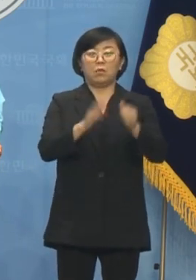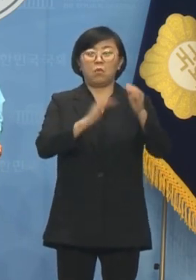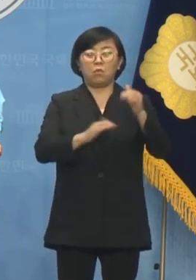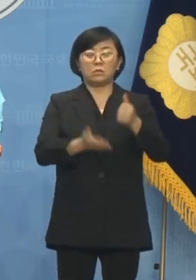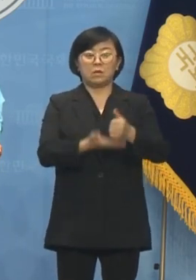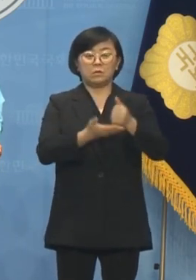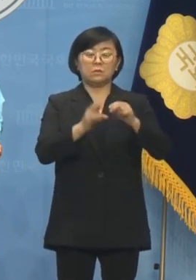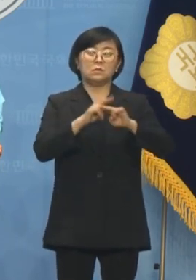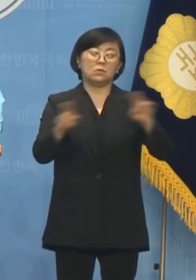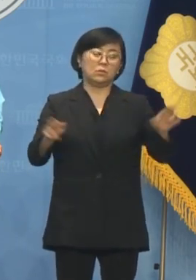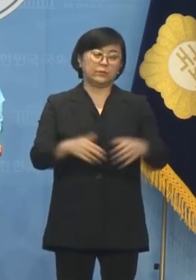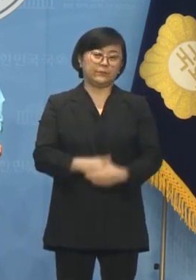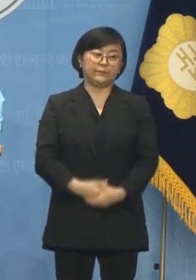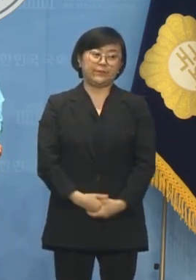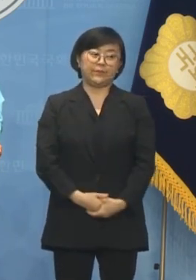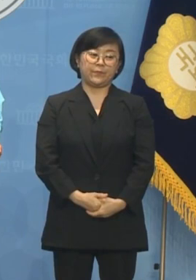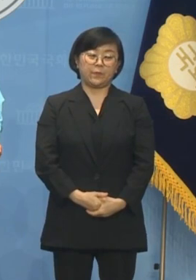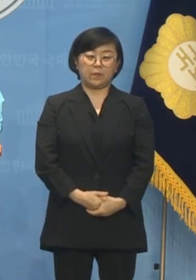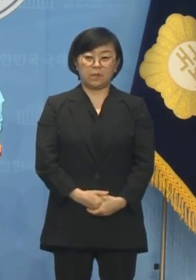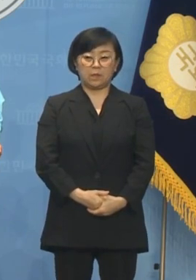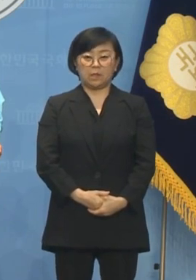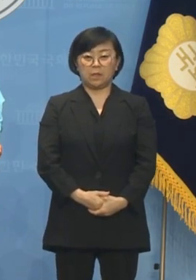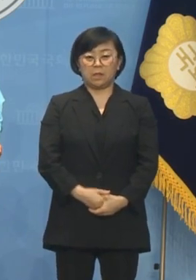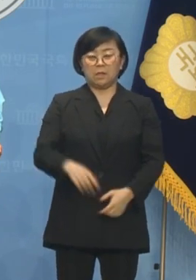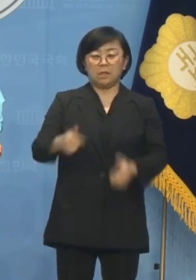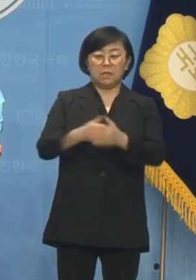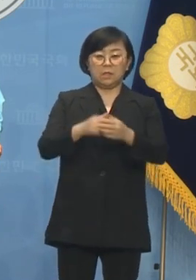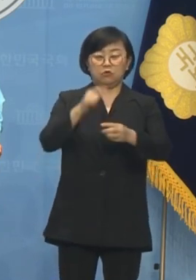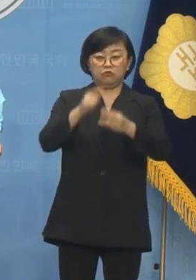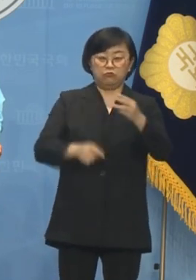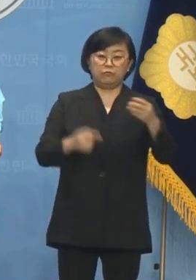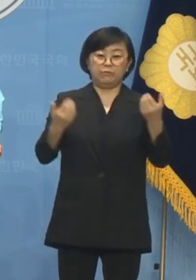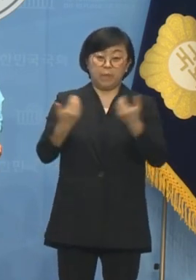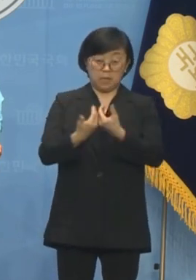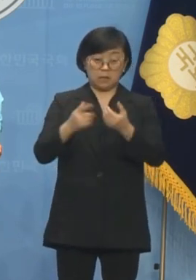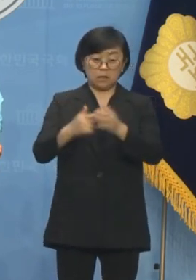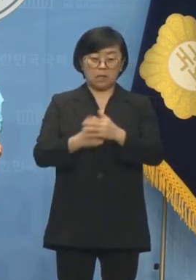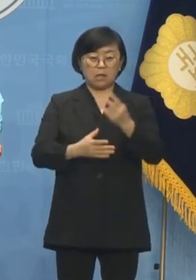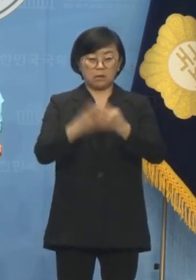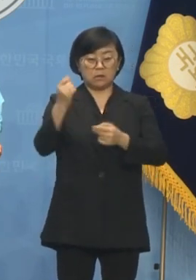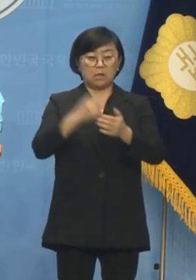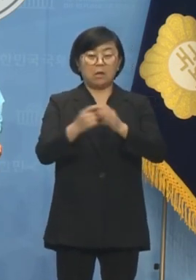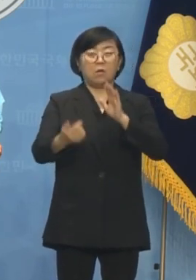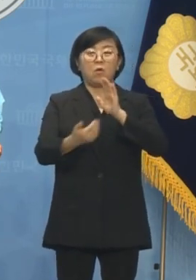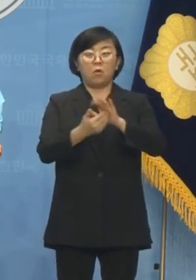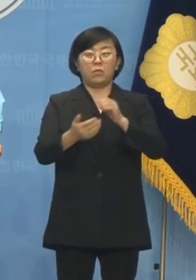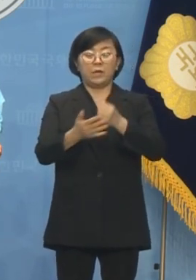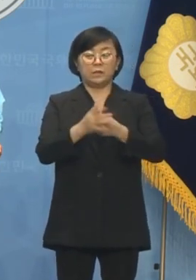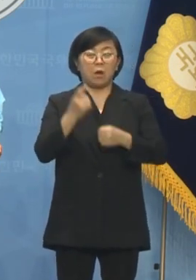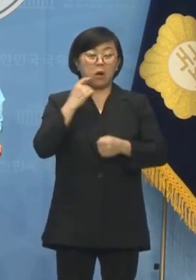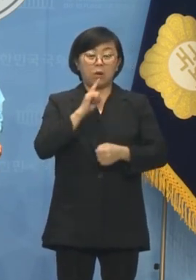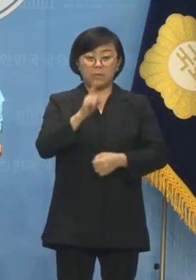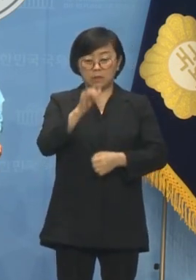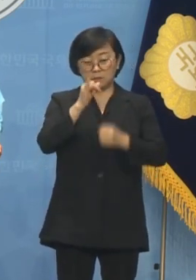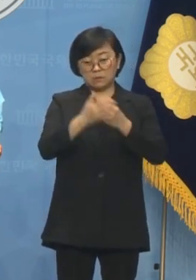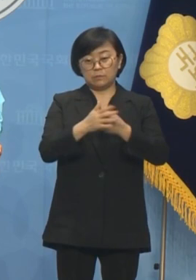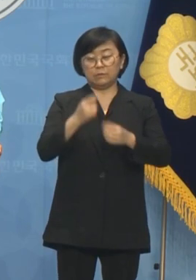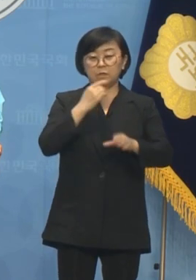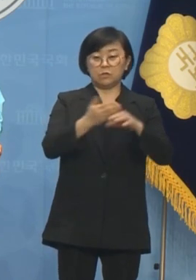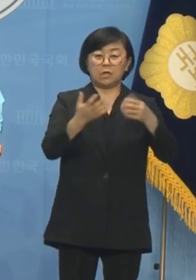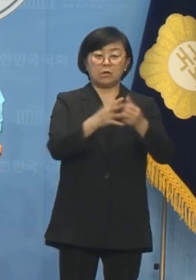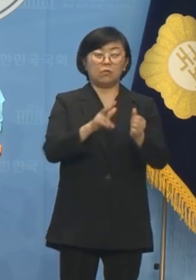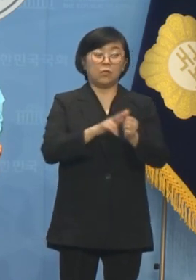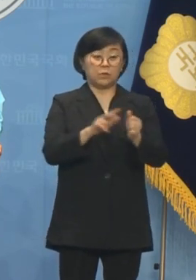취소하십시오. 반윤 단일화 거부에 이어 거짓 답변을 일관하는 정태후보는 민주당의